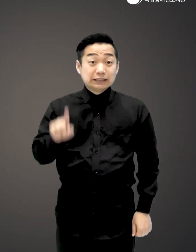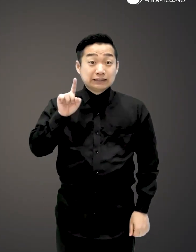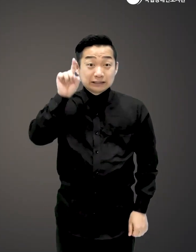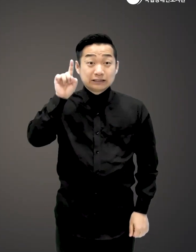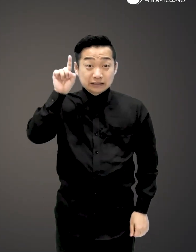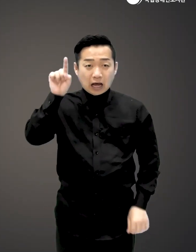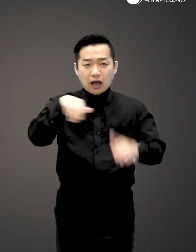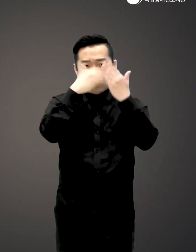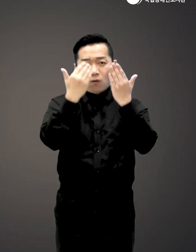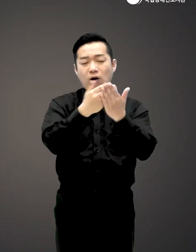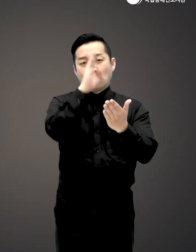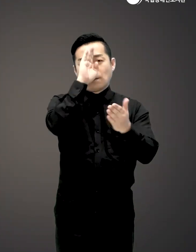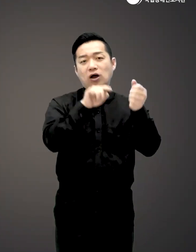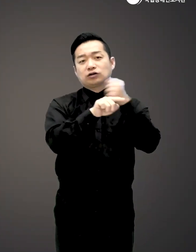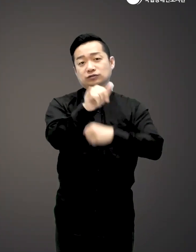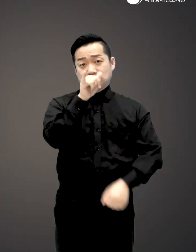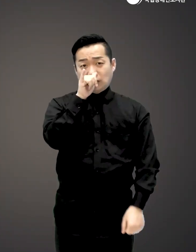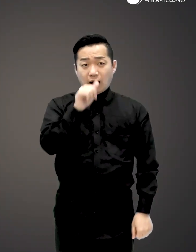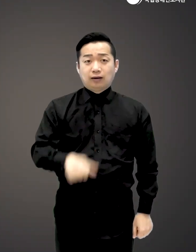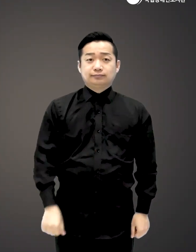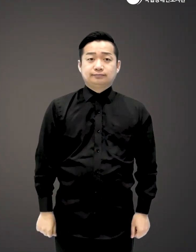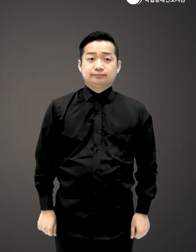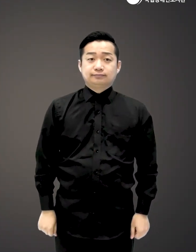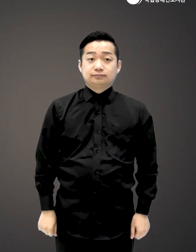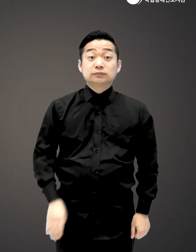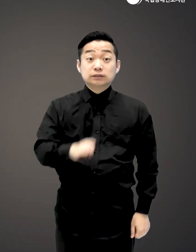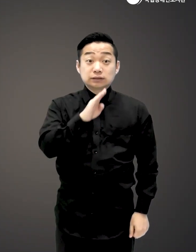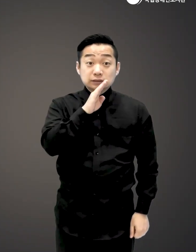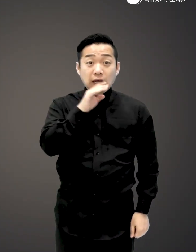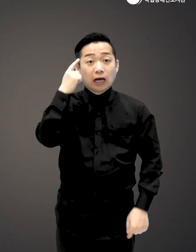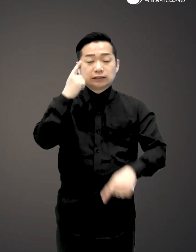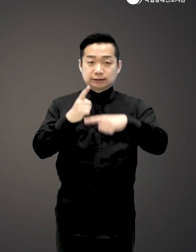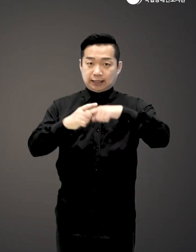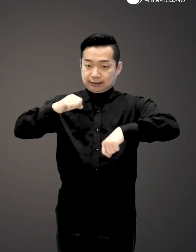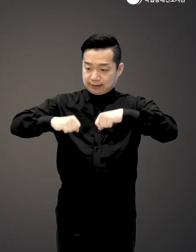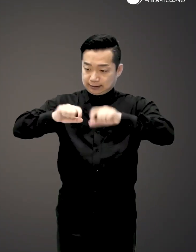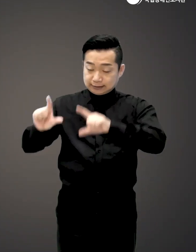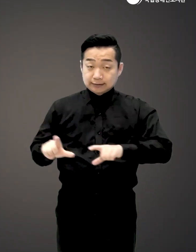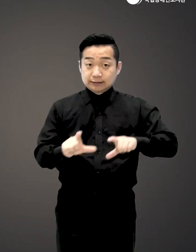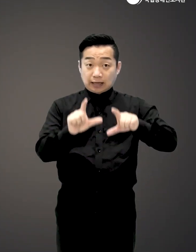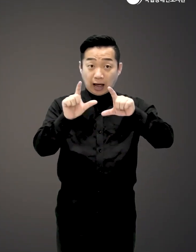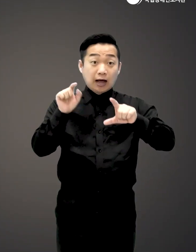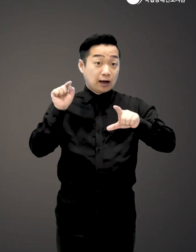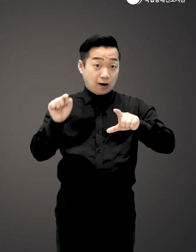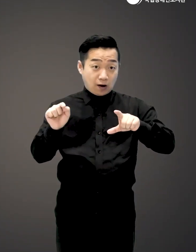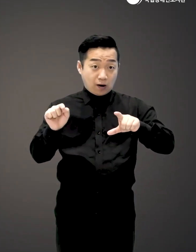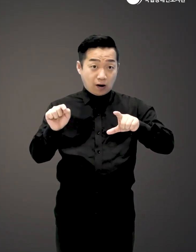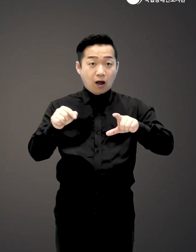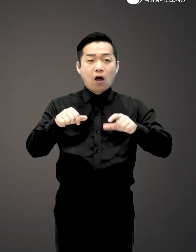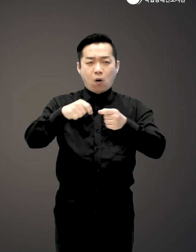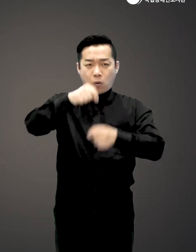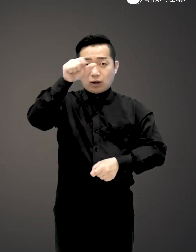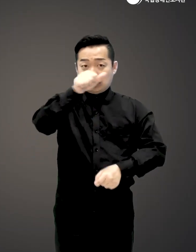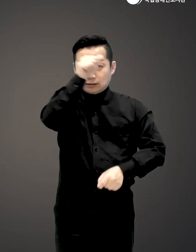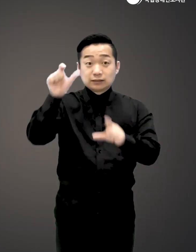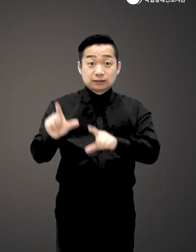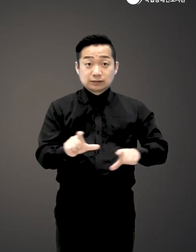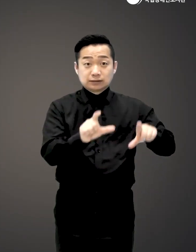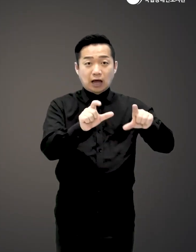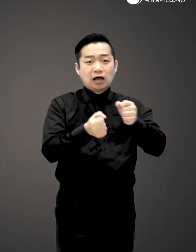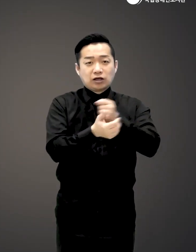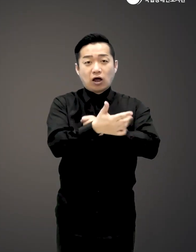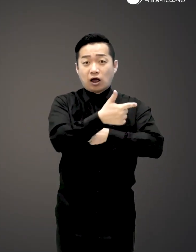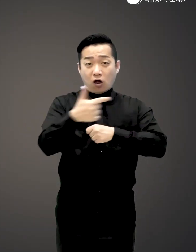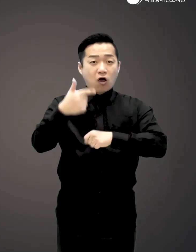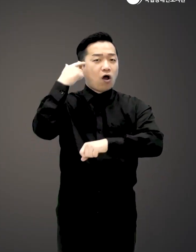스트레스는 만병의 원인이라는 말이 있습니다 실제로 긍정적인 태도로 삶을 살아가는 것은 장수에 큰 영향을